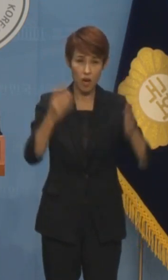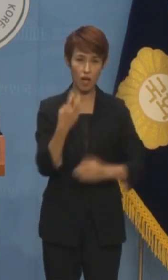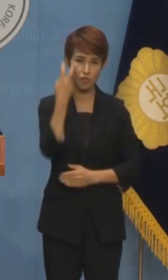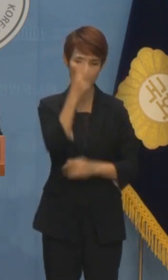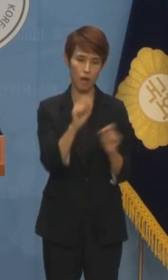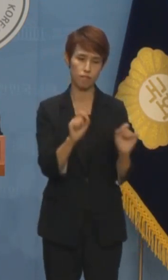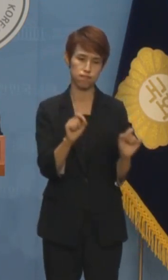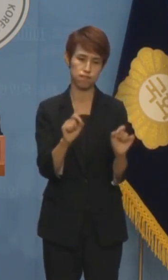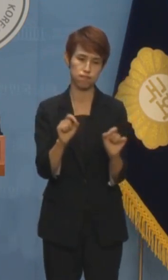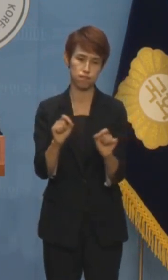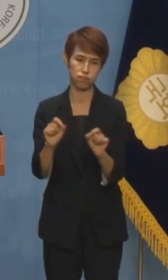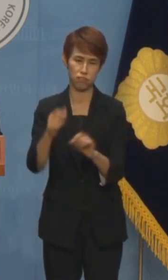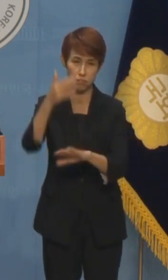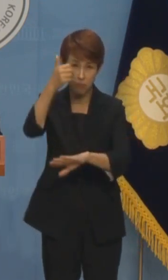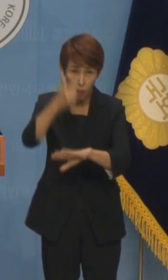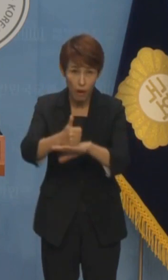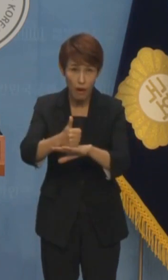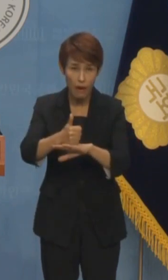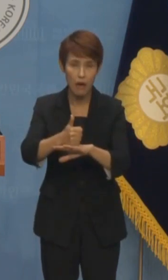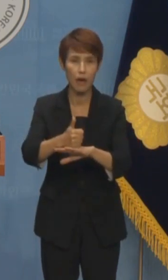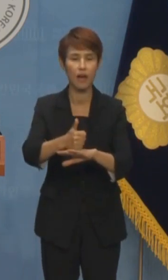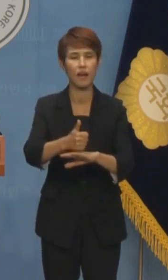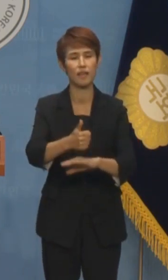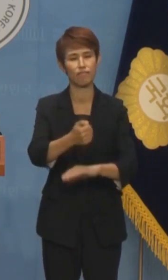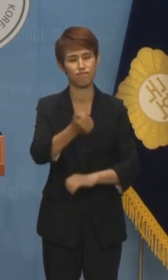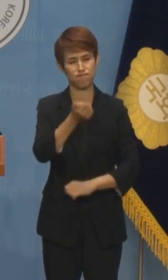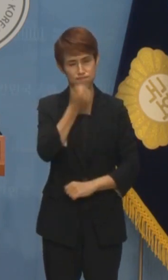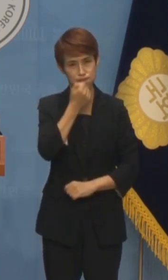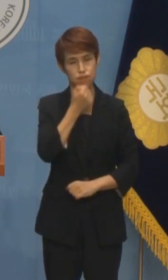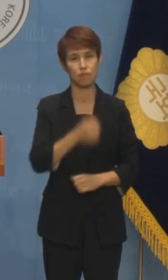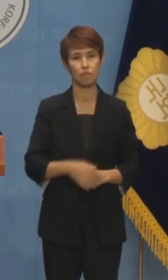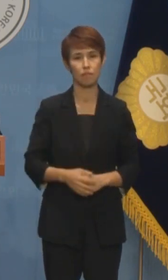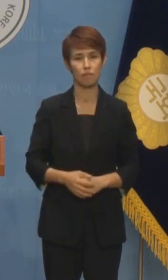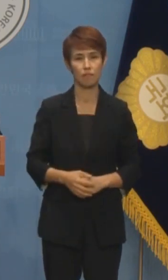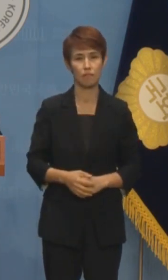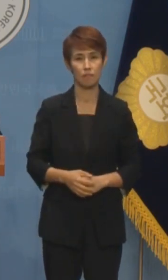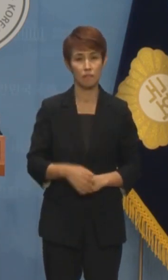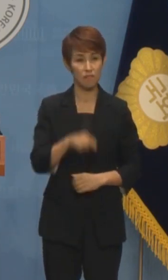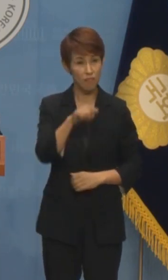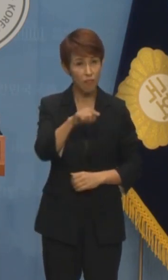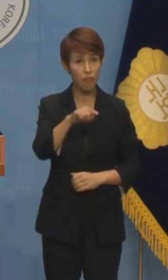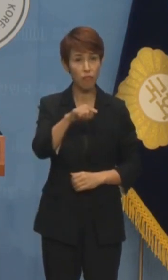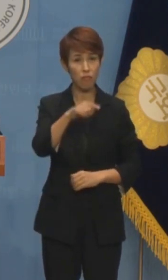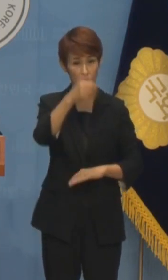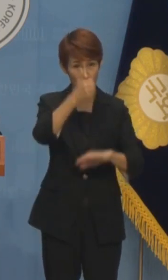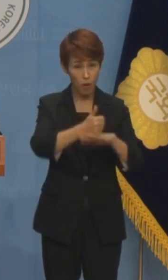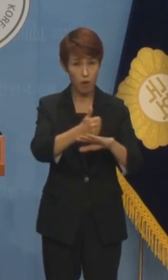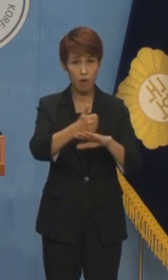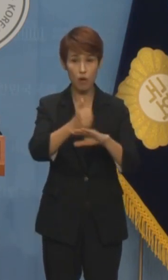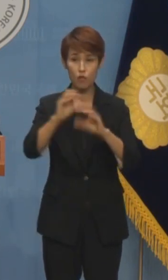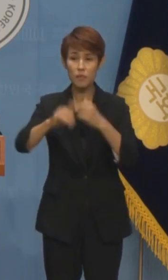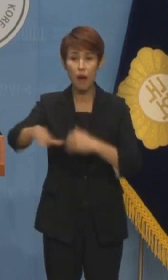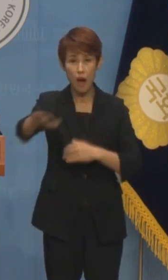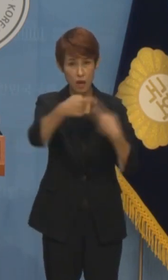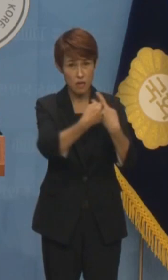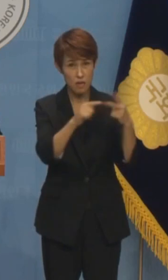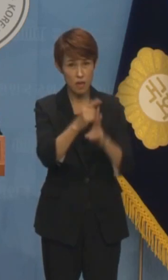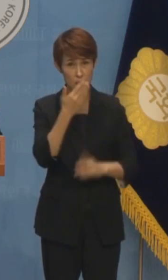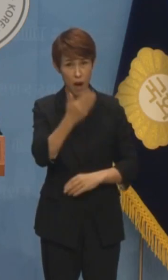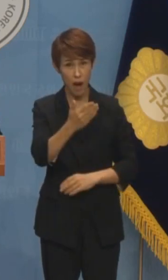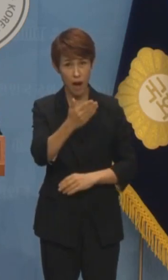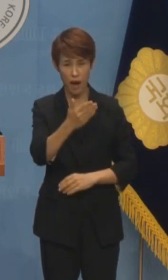끌어왔는데 결과가 황당합니다. 이 결과를 납득할 국민께서 몇이나 계실지